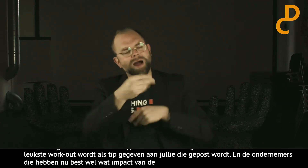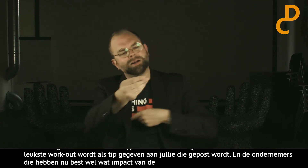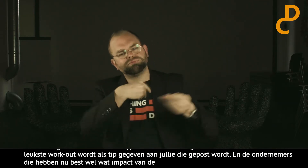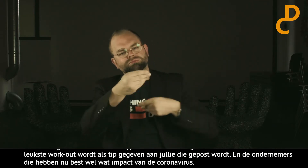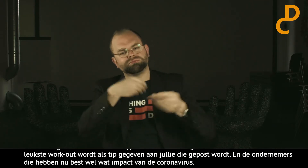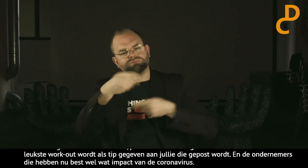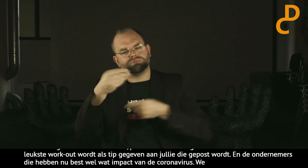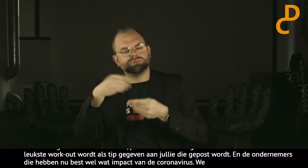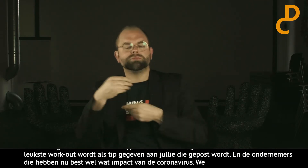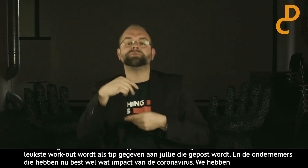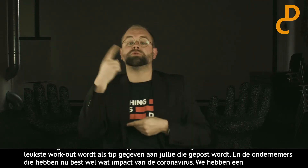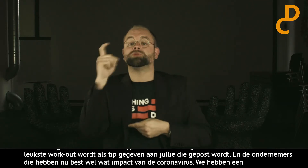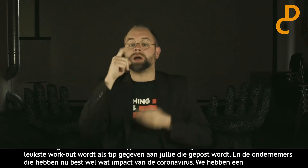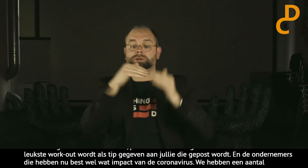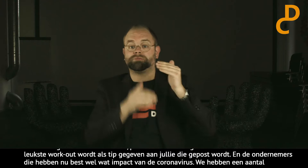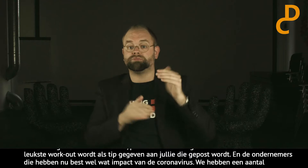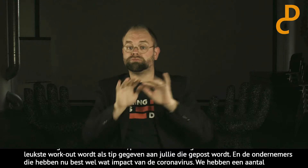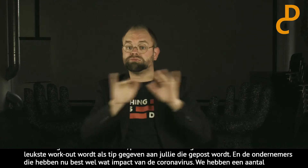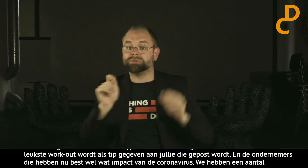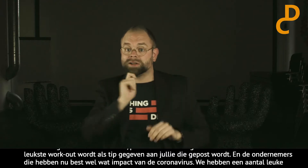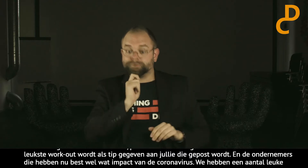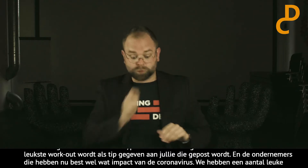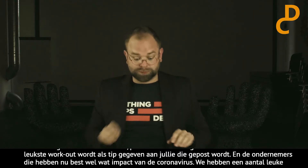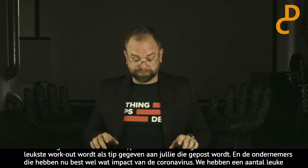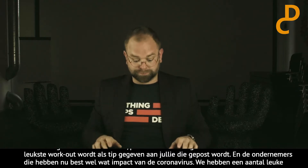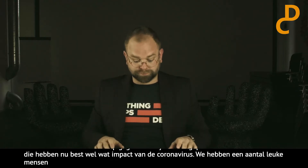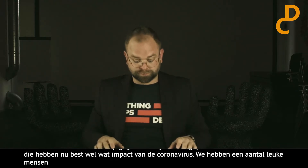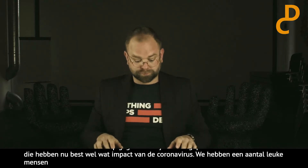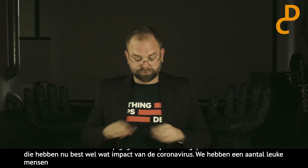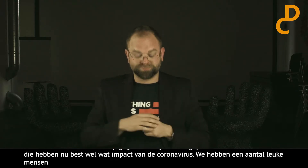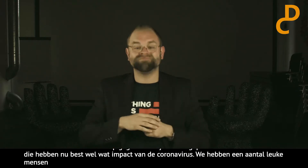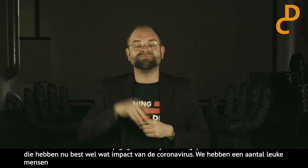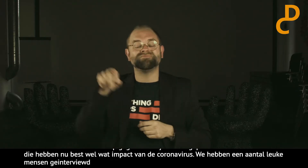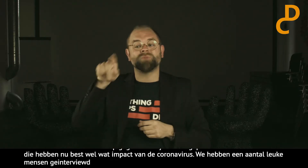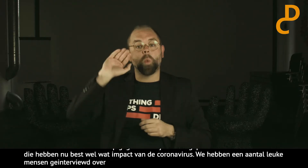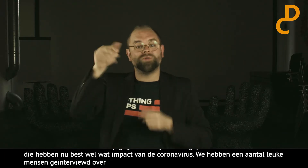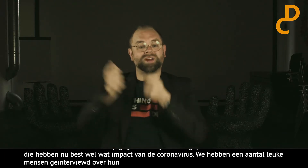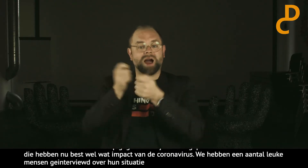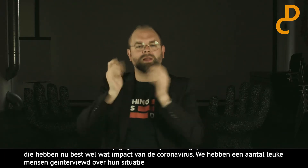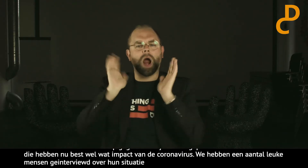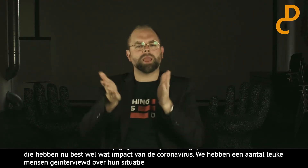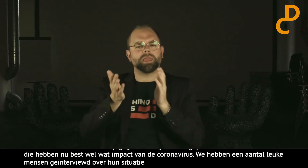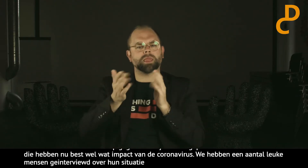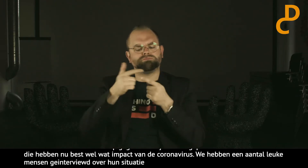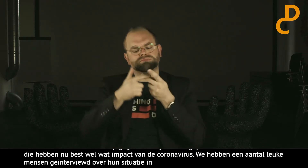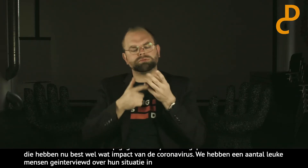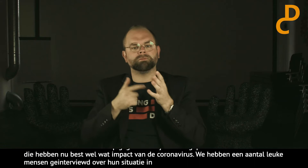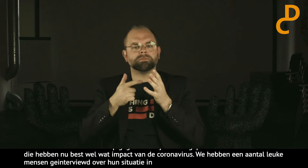geïnterviewd. Wat hun ervaring is in deze situatie. En straks komen die interviews ook in beeld. De